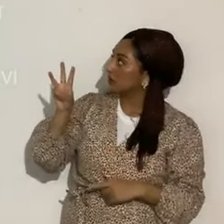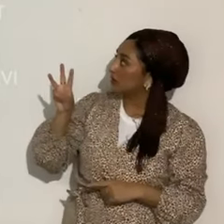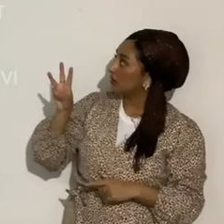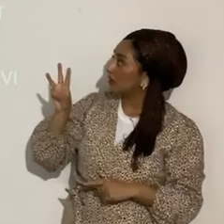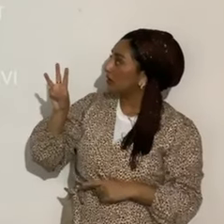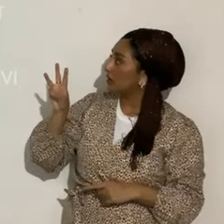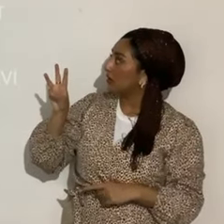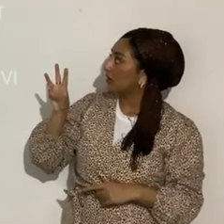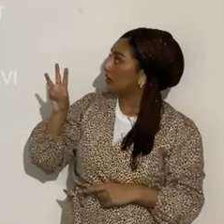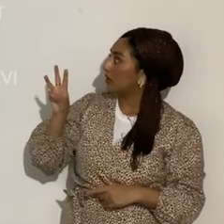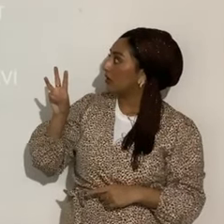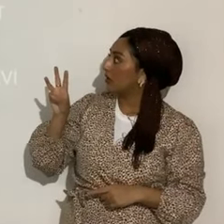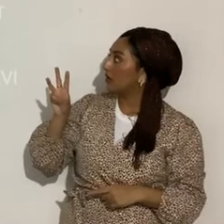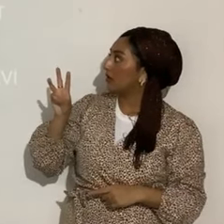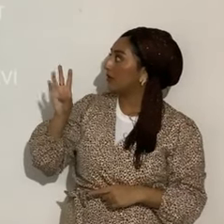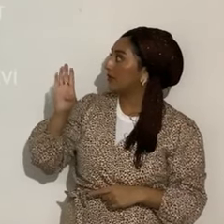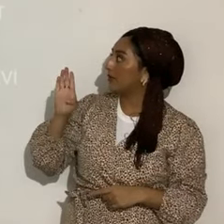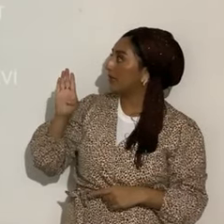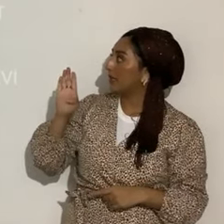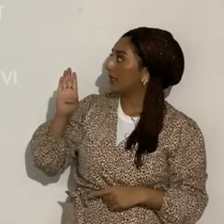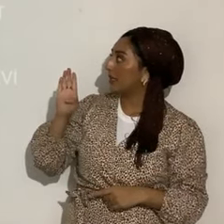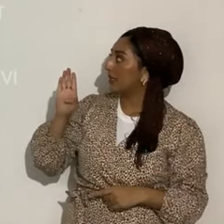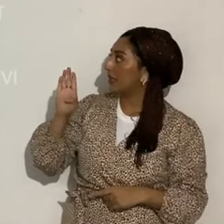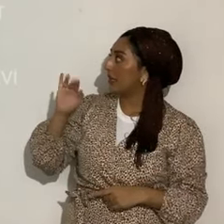tremendo, ¿no? Bet, Yod, Taf,